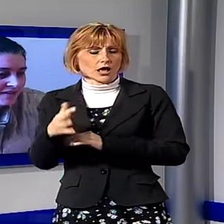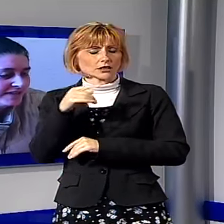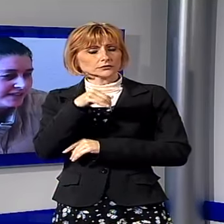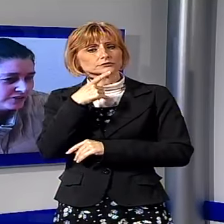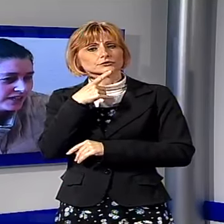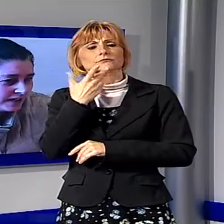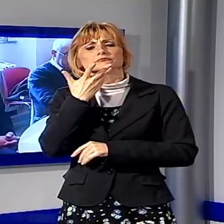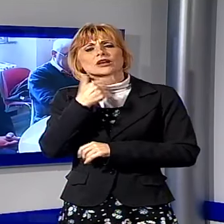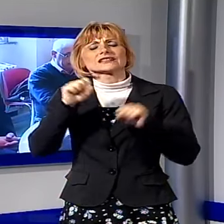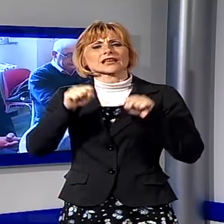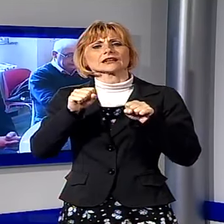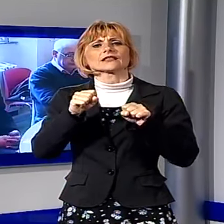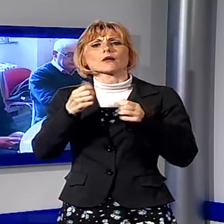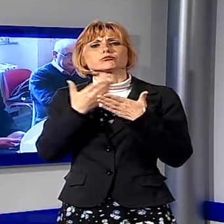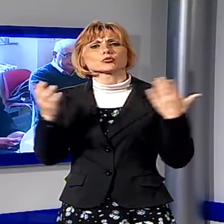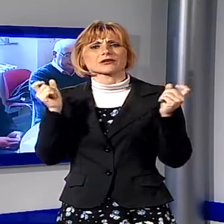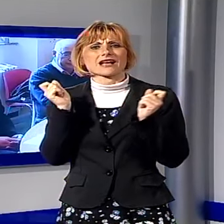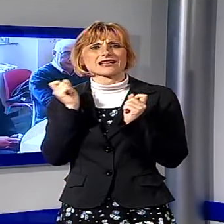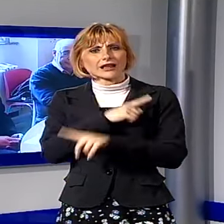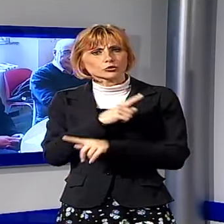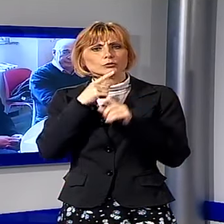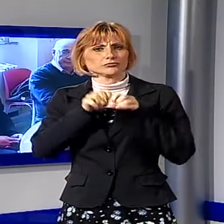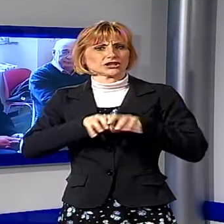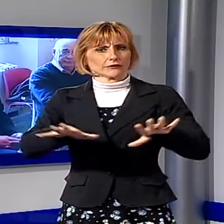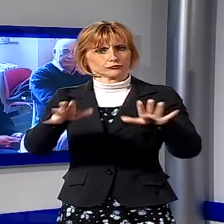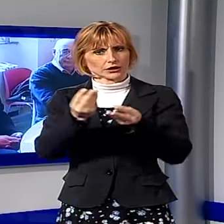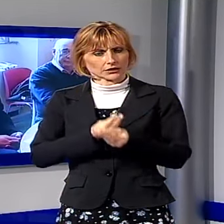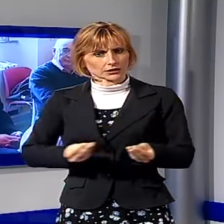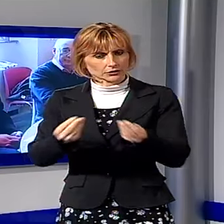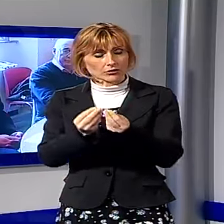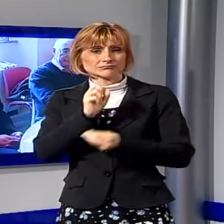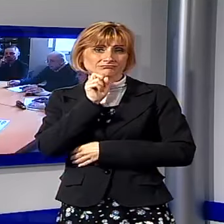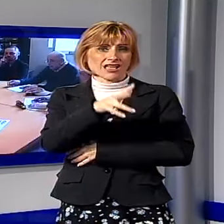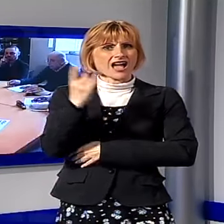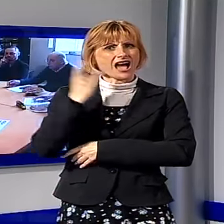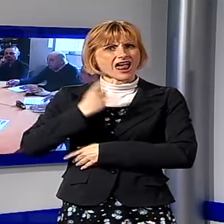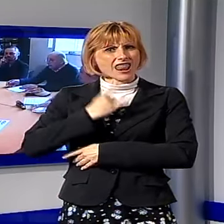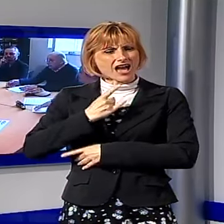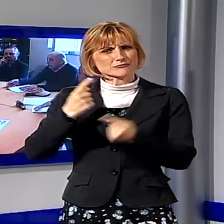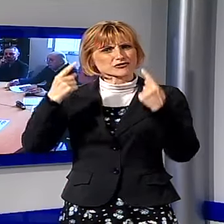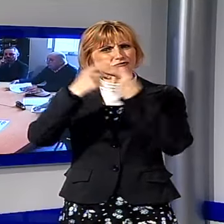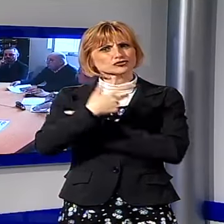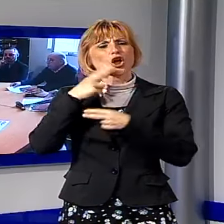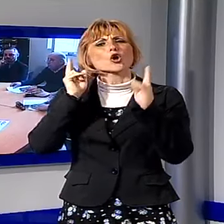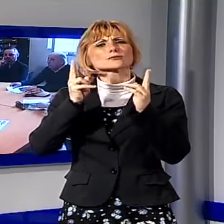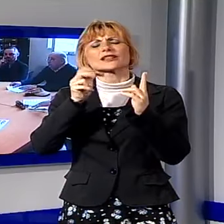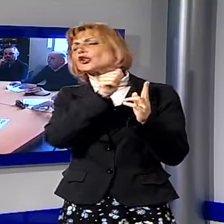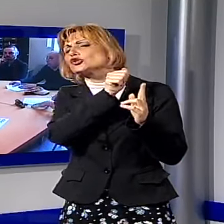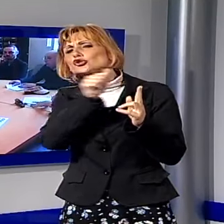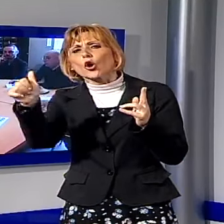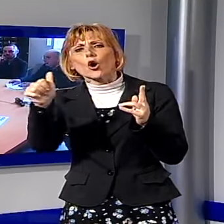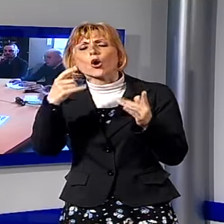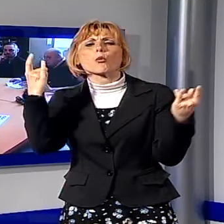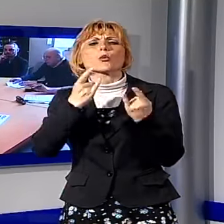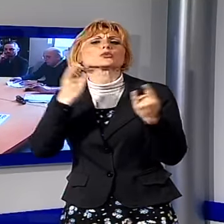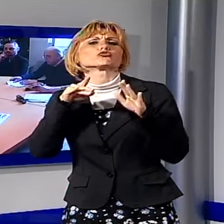di una sanità pubblica gratuita e diffusa sul territorio, lanciando l'allarme sul rischio di un ospedale che interviene solo nella fase acuta,